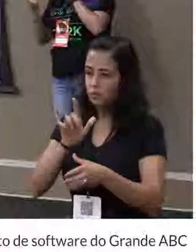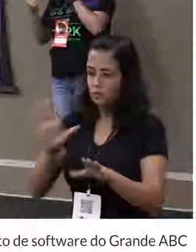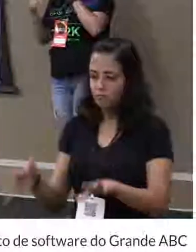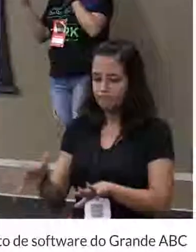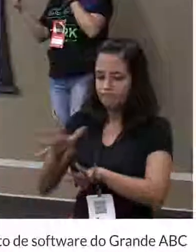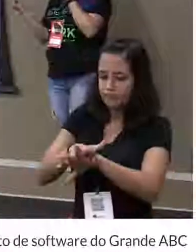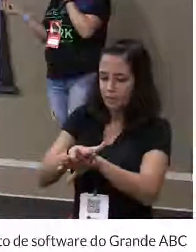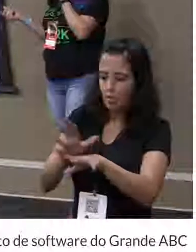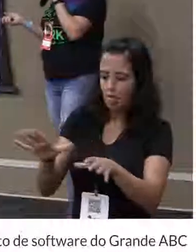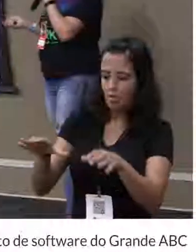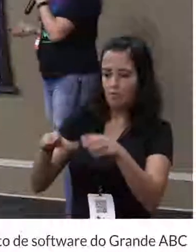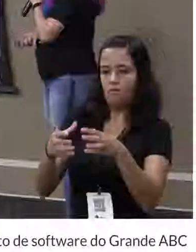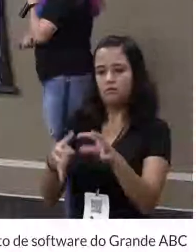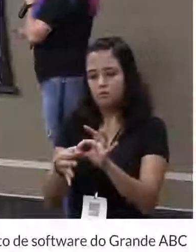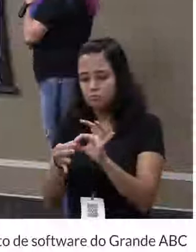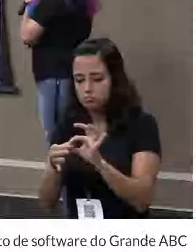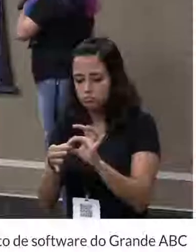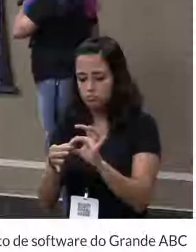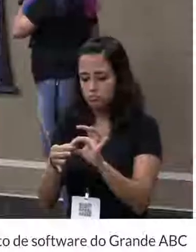integração um pouco melhor.